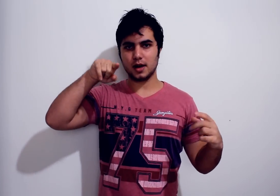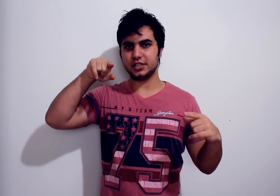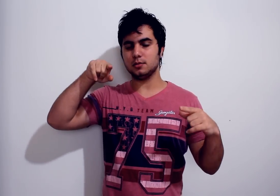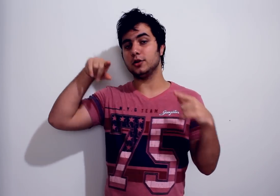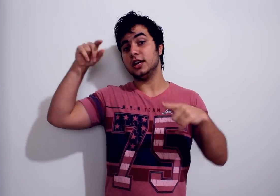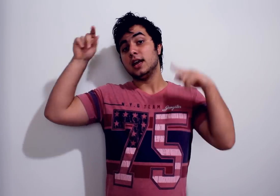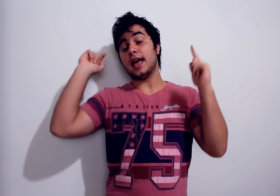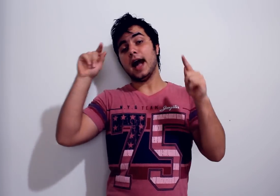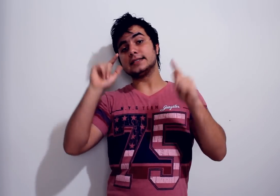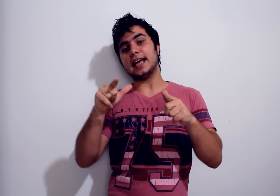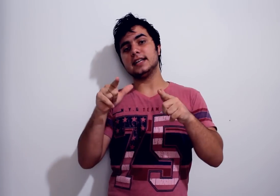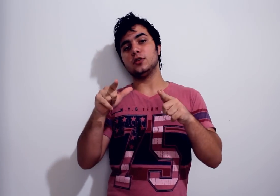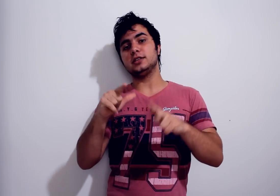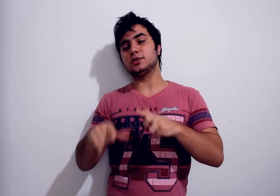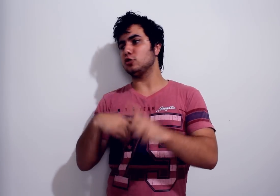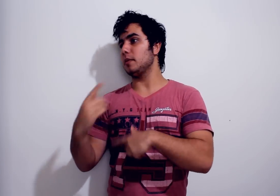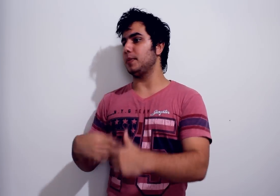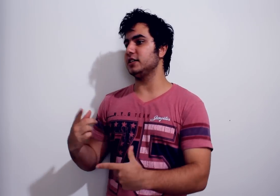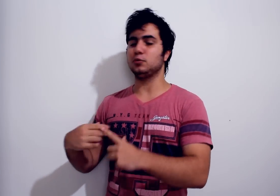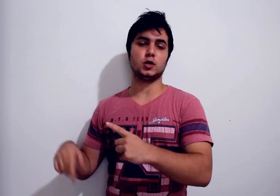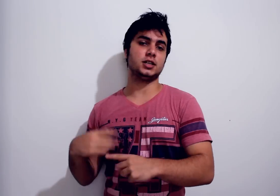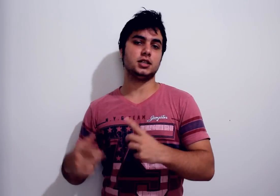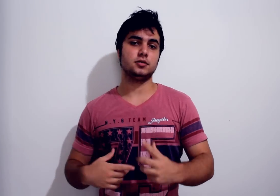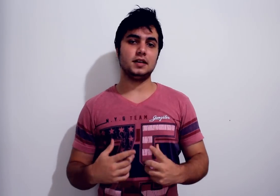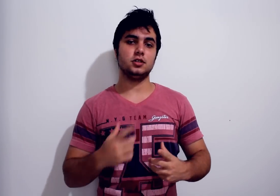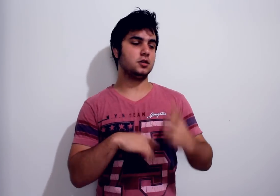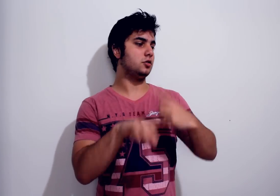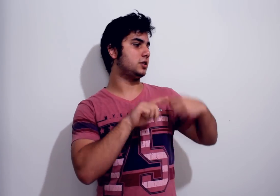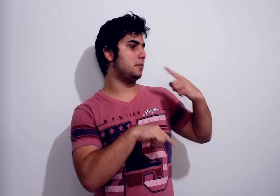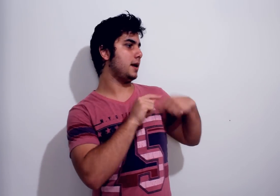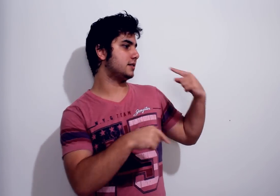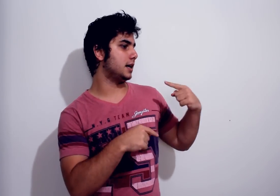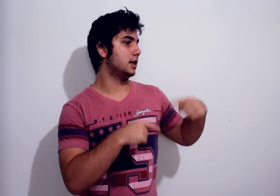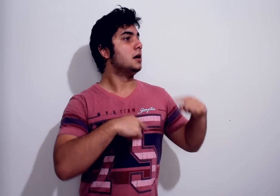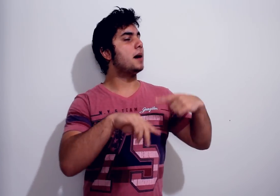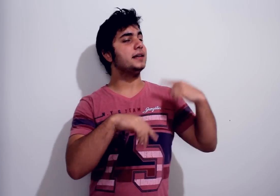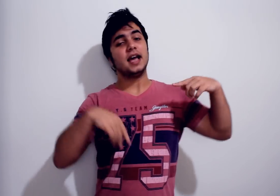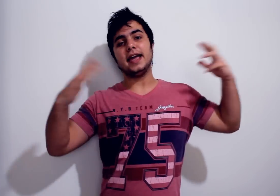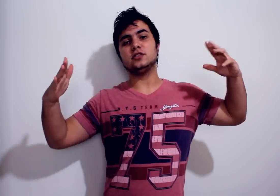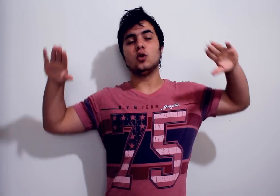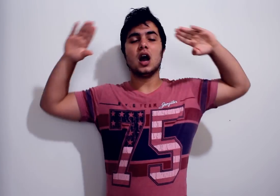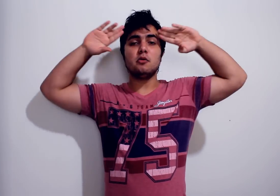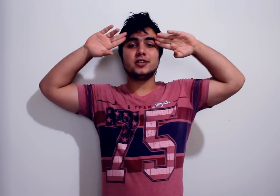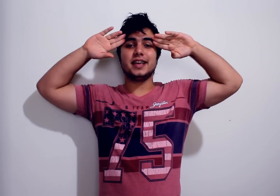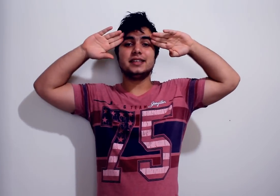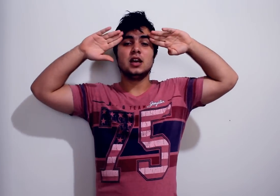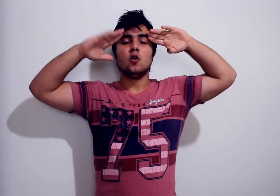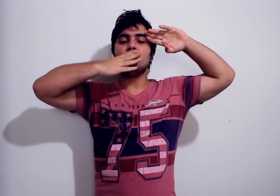um machínima hoje É, às 10 da noite Porque eu tô meio perdido Porque eu adiantando os vídeos Então eu não sei bem a data Mas é isso Amo vocês Um